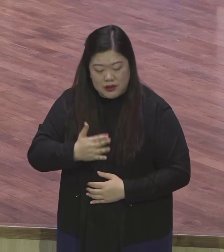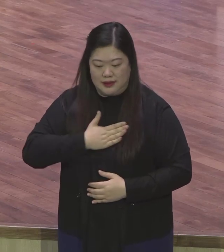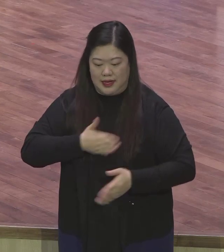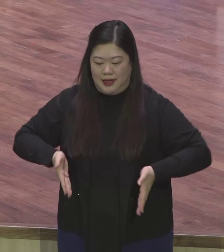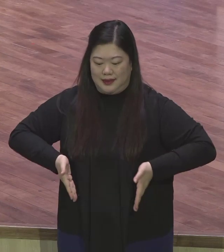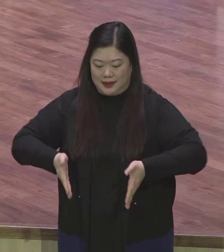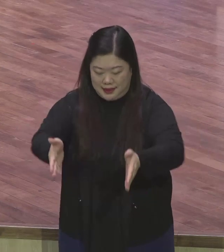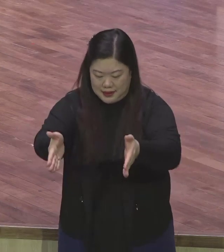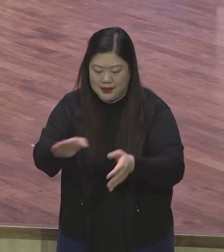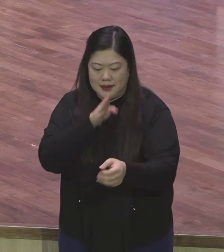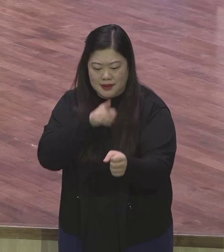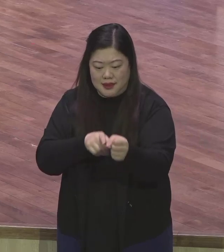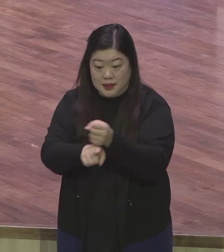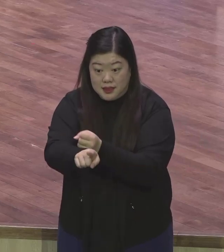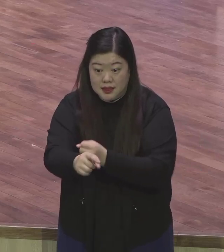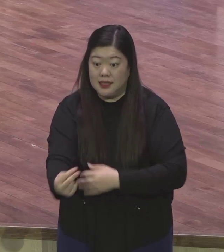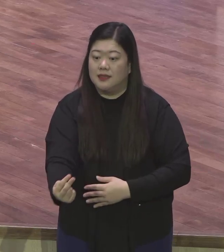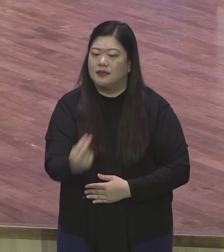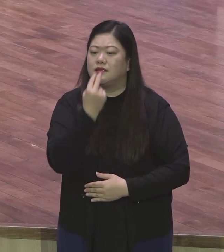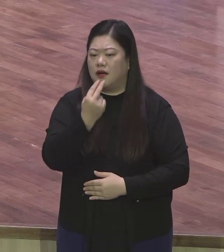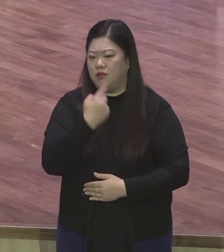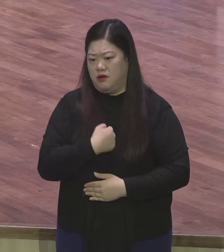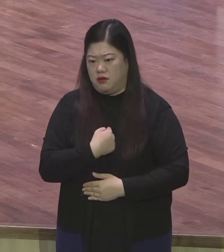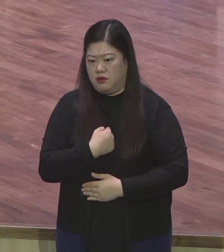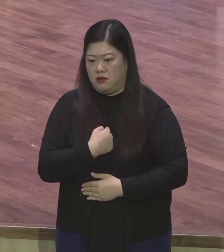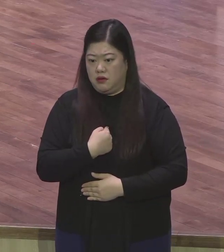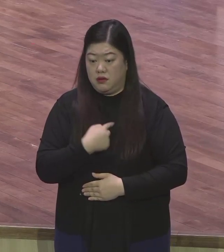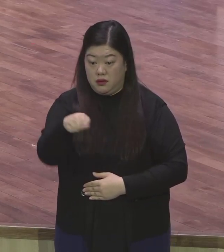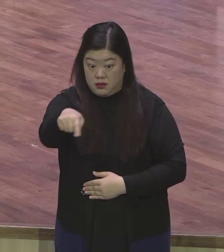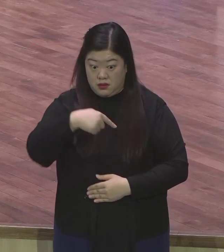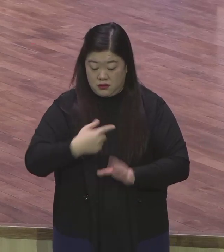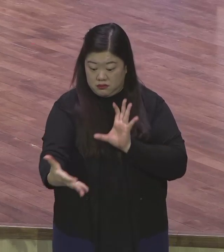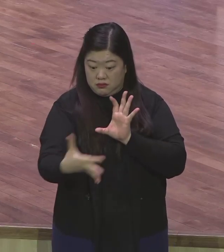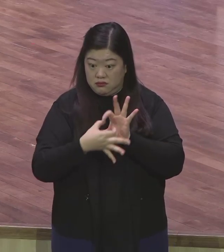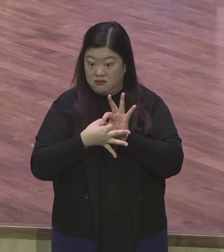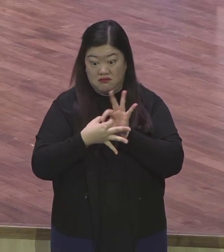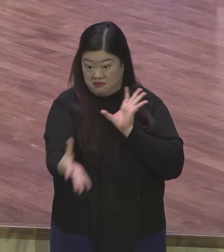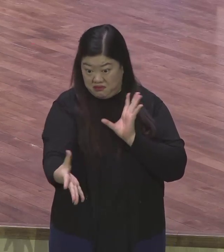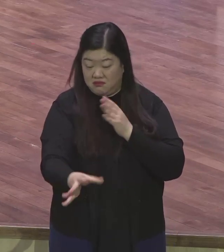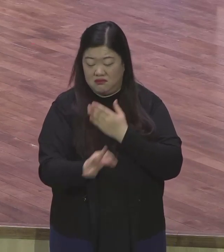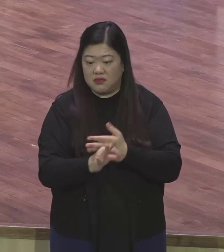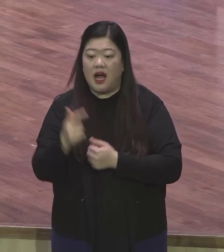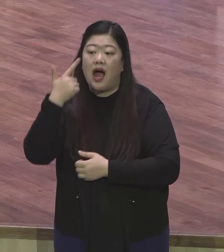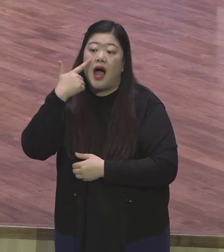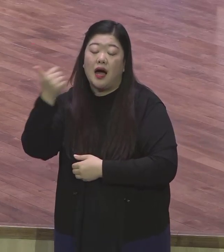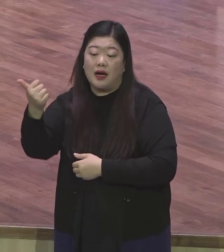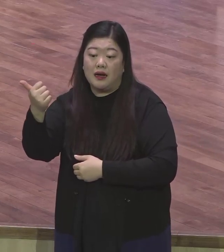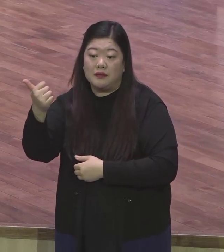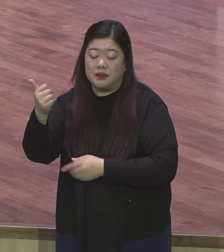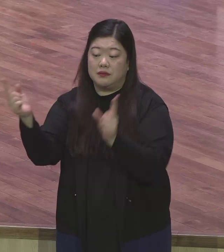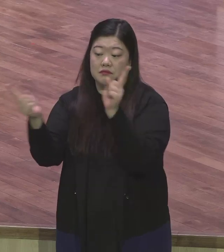생명이니 나로 말미 앉지 않고는 아버지를 만날 수 없다 그랬어요. 아멘